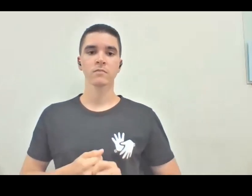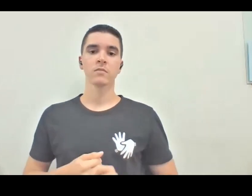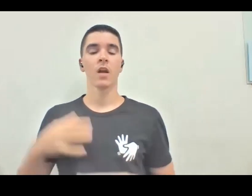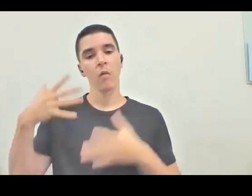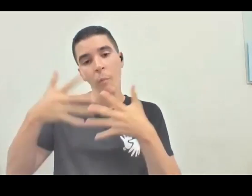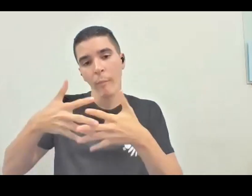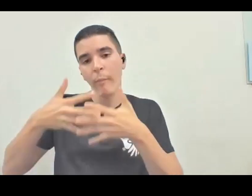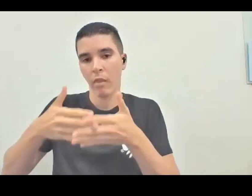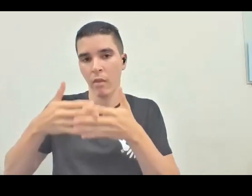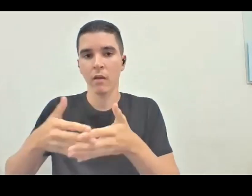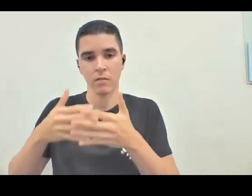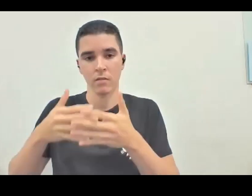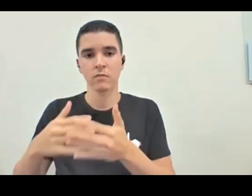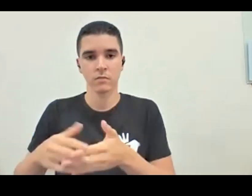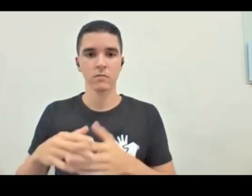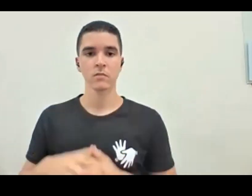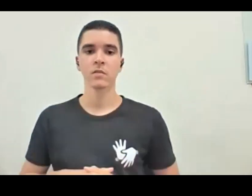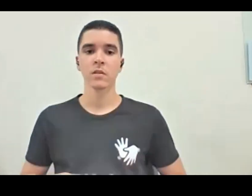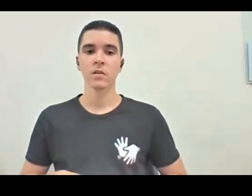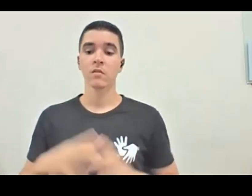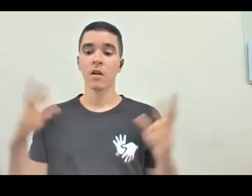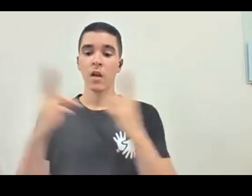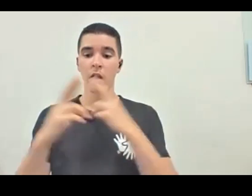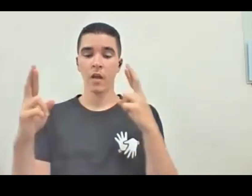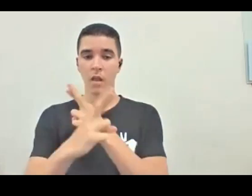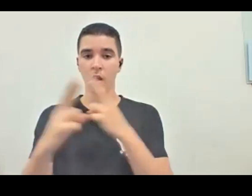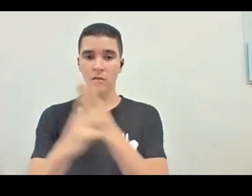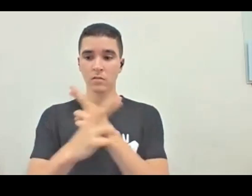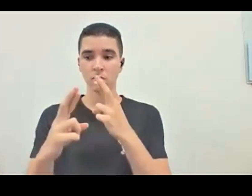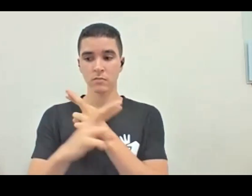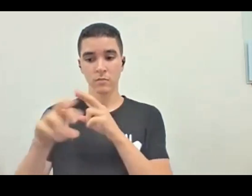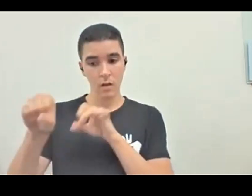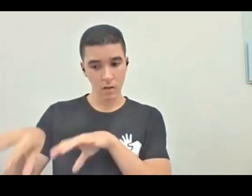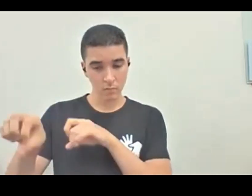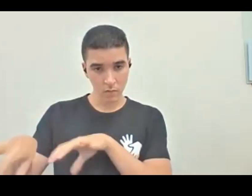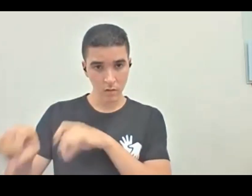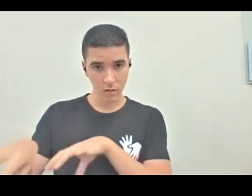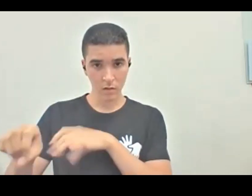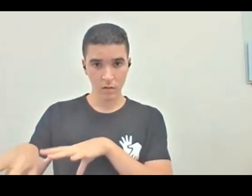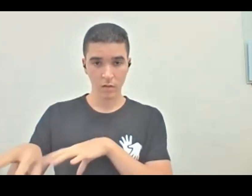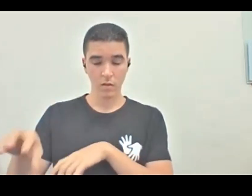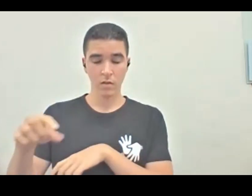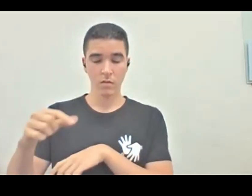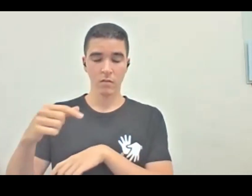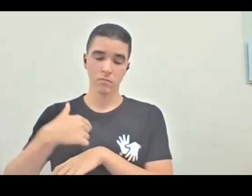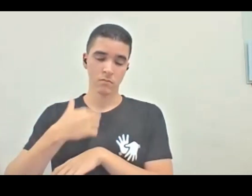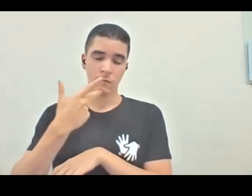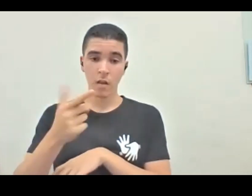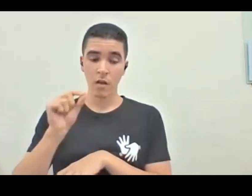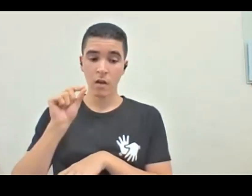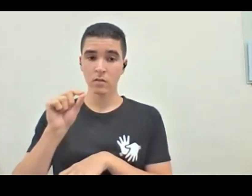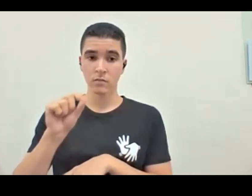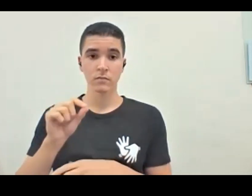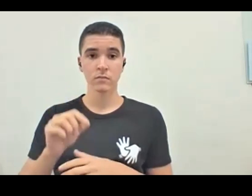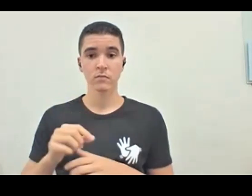complicado, né, e em relação ao educativo, o que que eu tenho a dizer, assim, a gente tem que falar